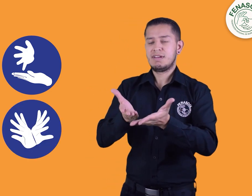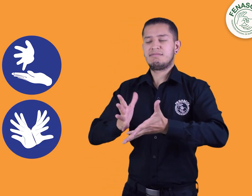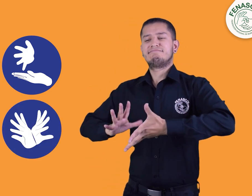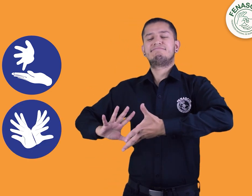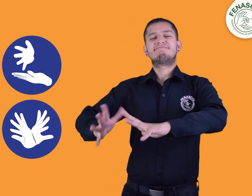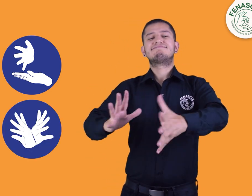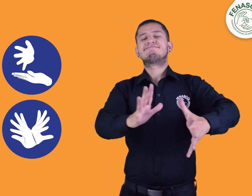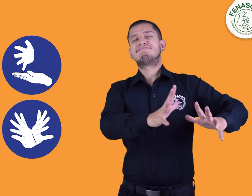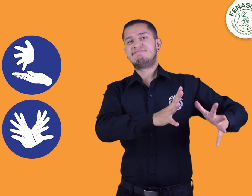derecho.